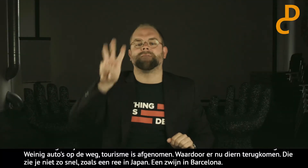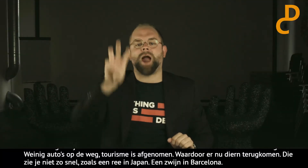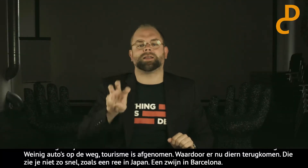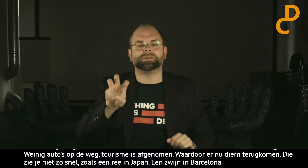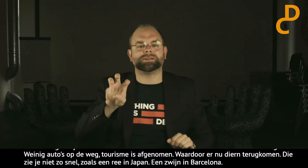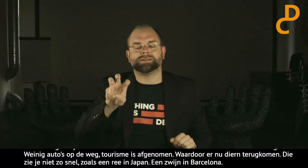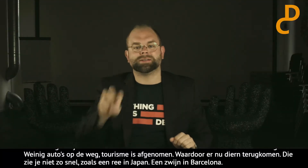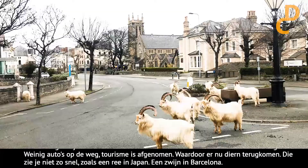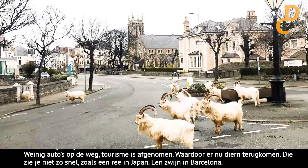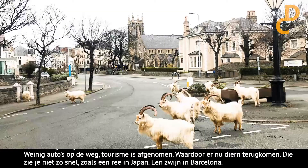Geiten in Wales.